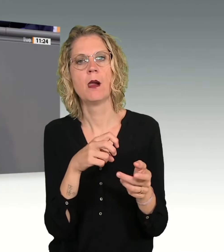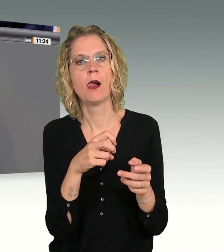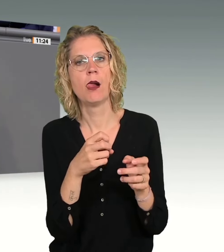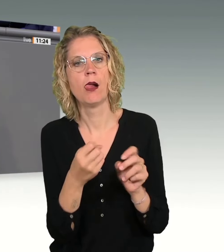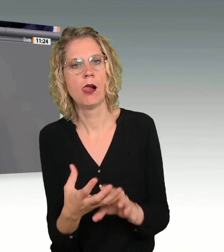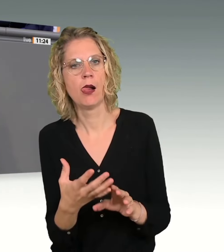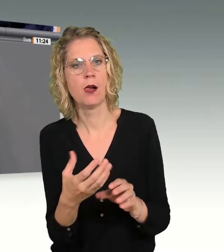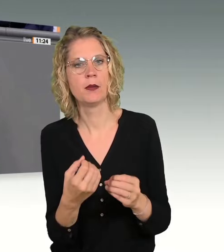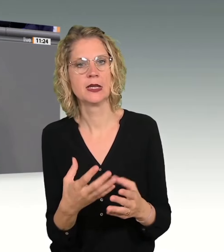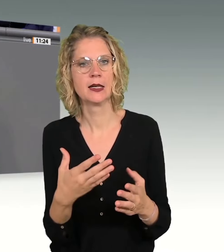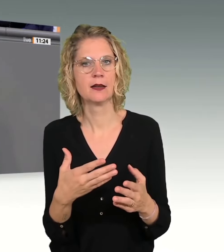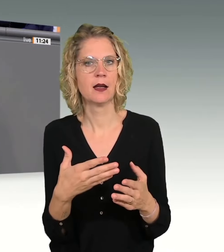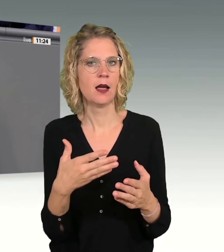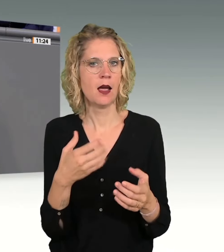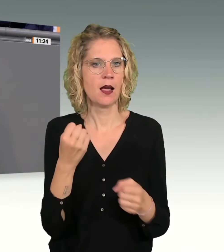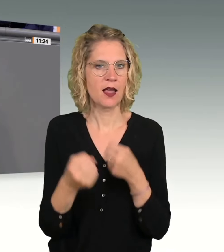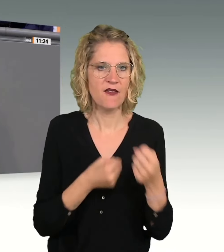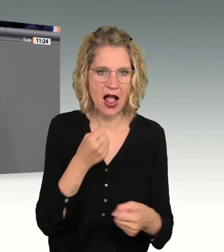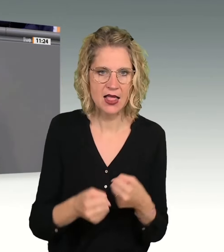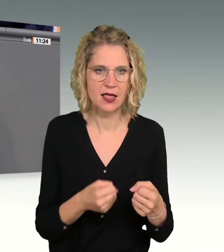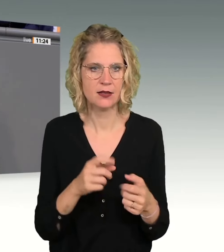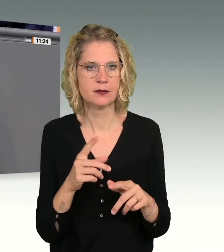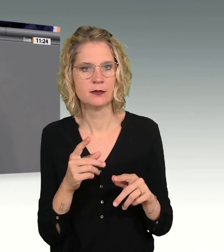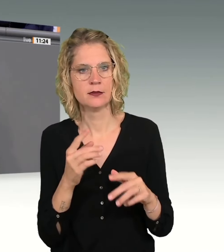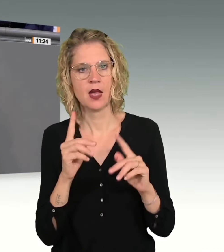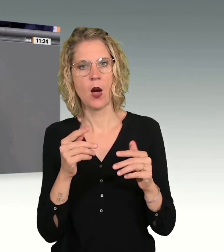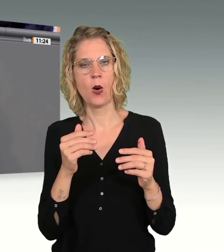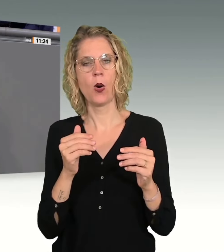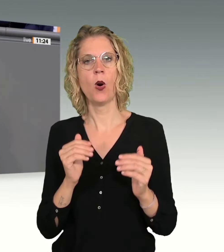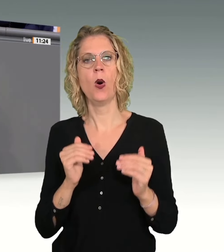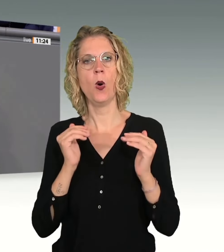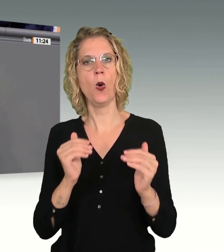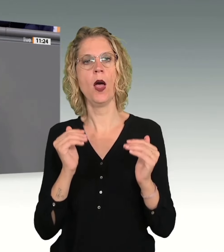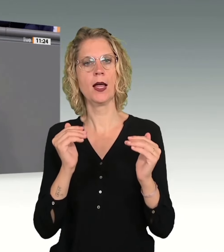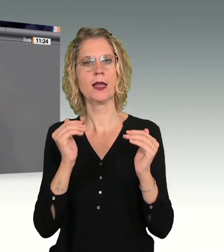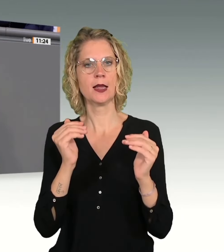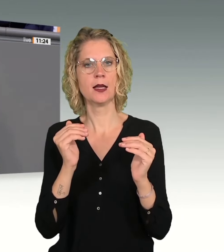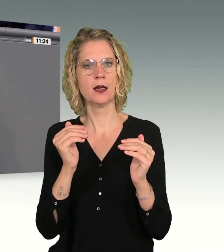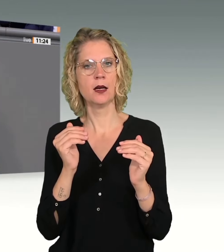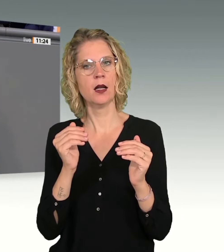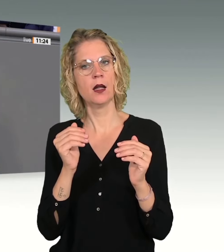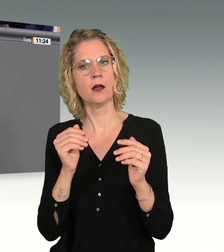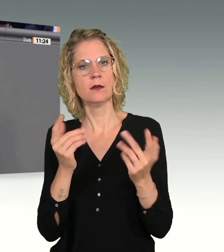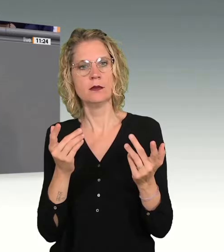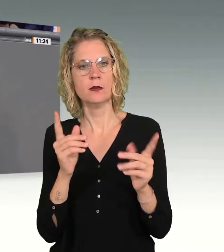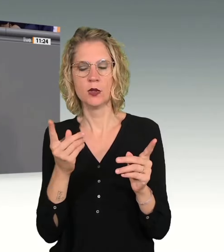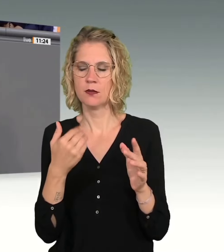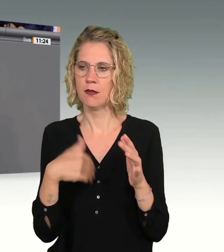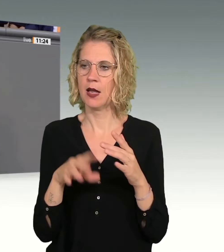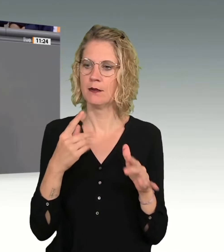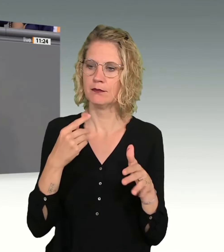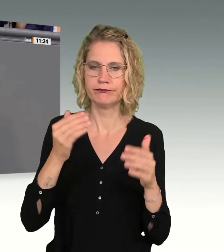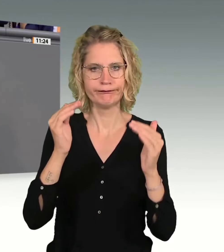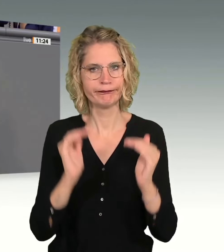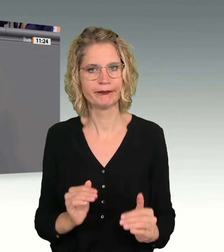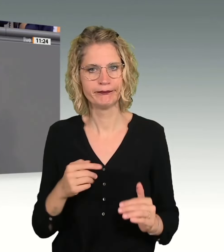und auch die persönlichen Folgen, die Opfer von Gewalt erleben, adressieren. Ich würde mir wünschen,